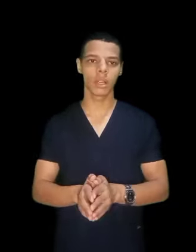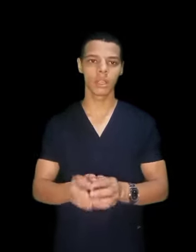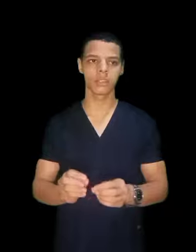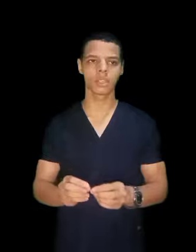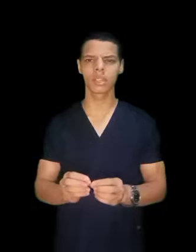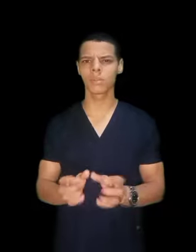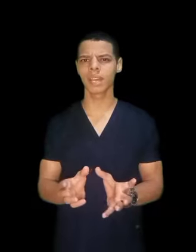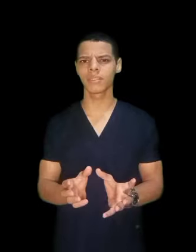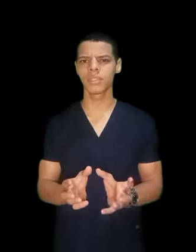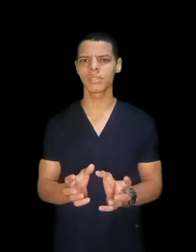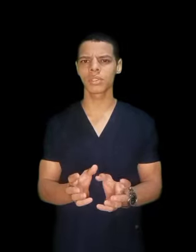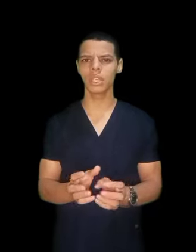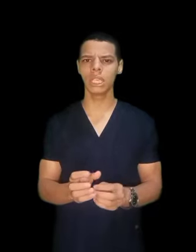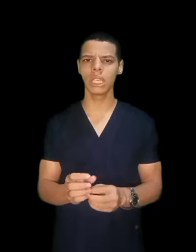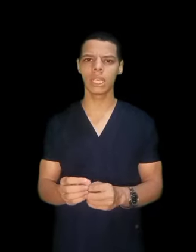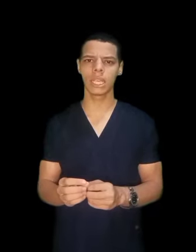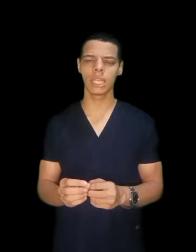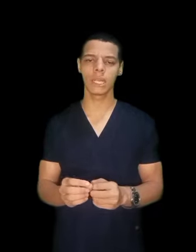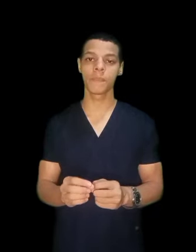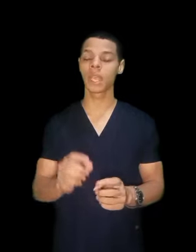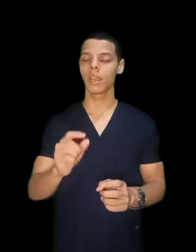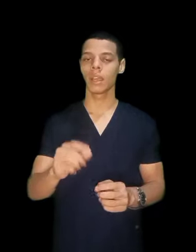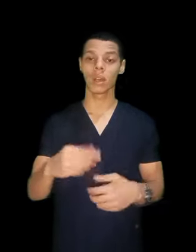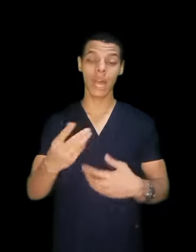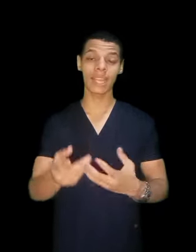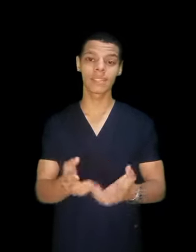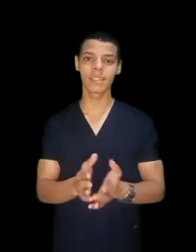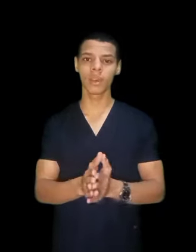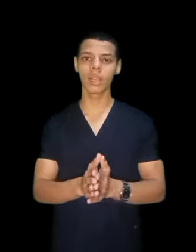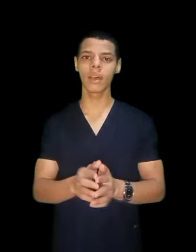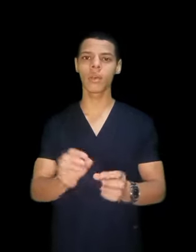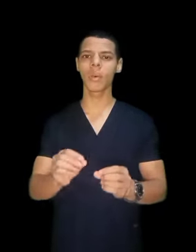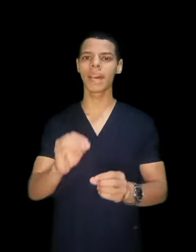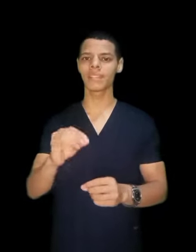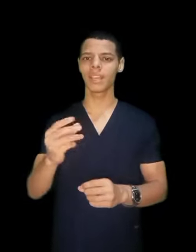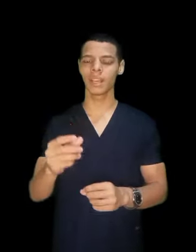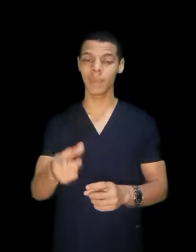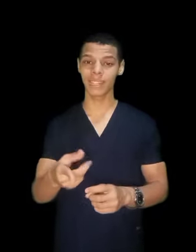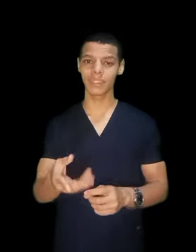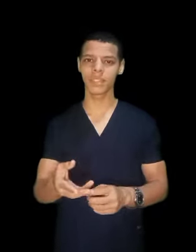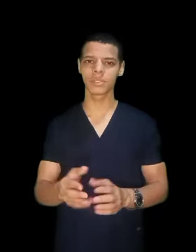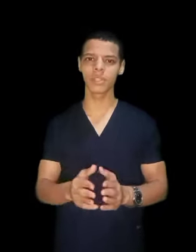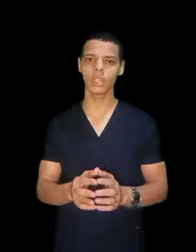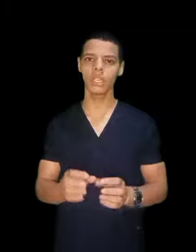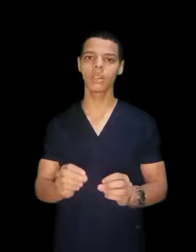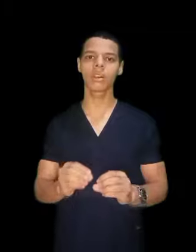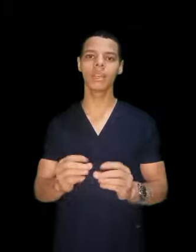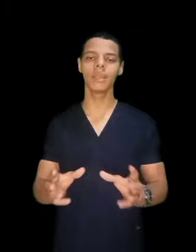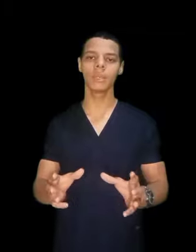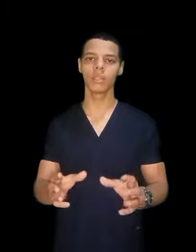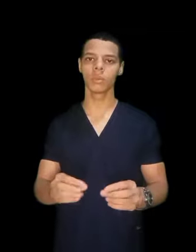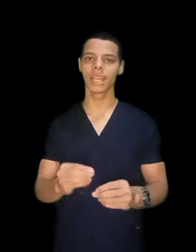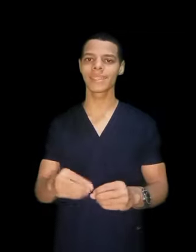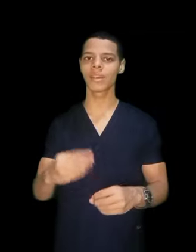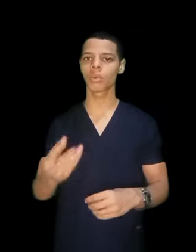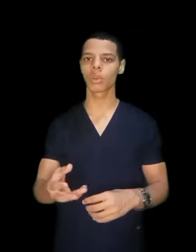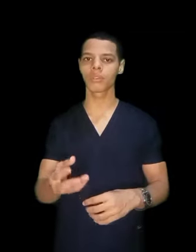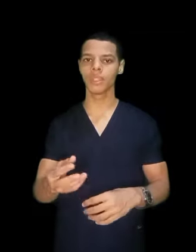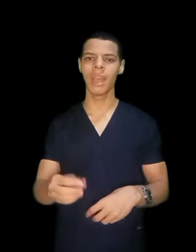نفترض معهد فني صحي أو حاجة نستقولها وهو معهد الفني الصحي إقليمي وليس غرافي